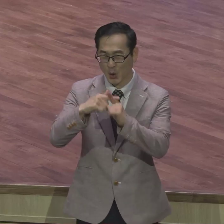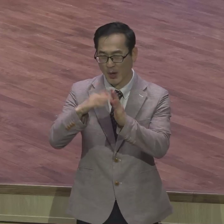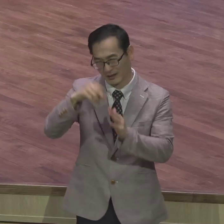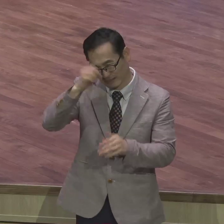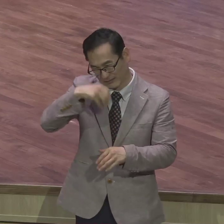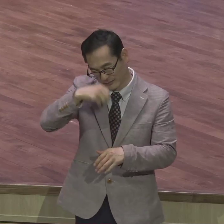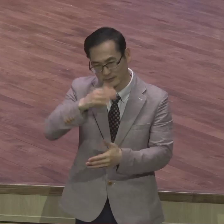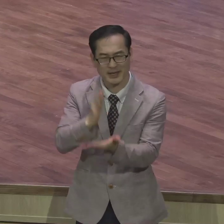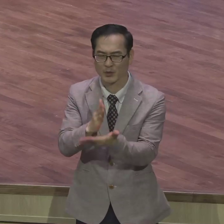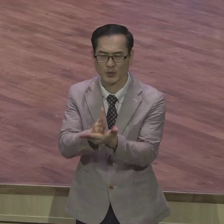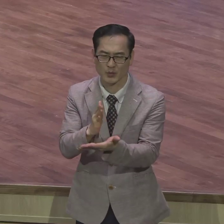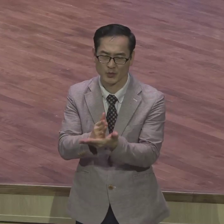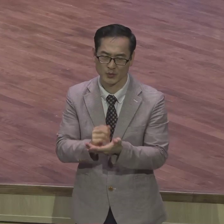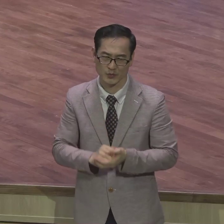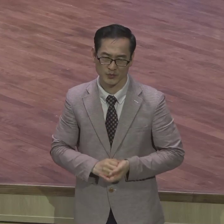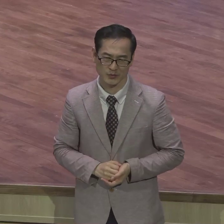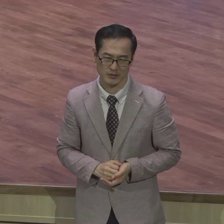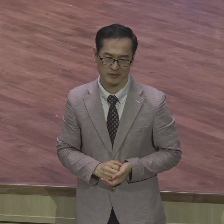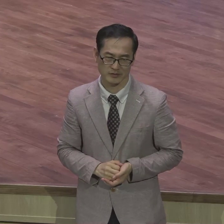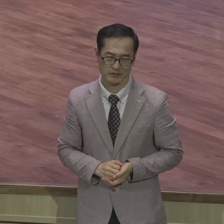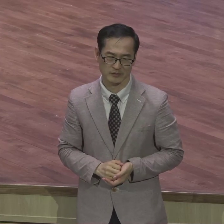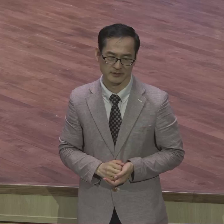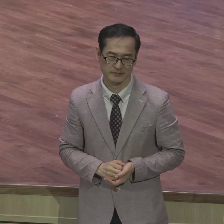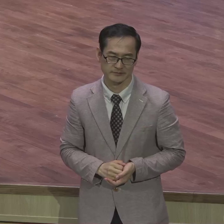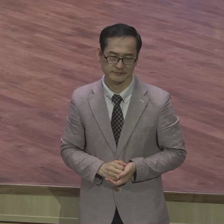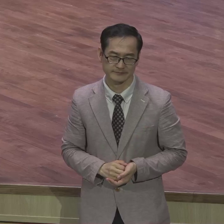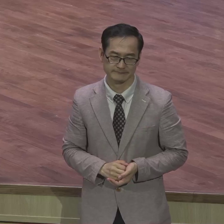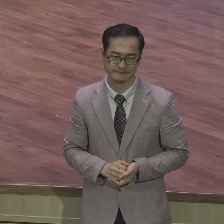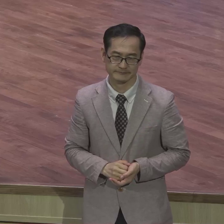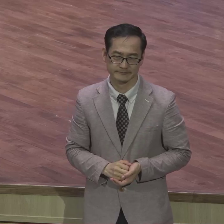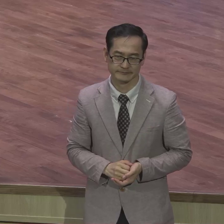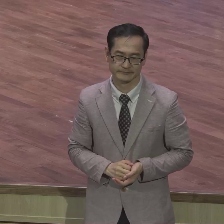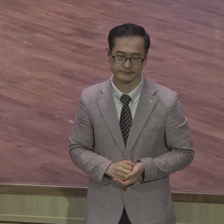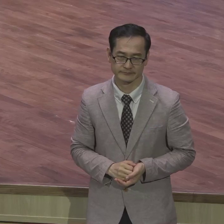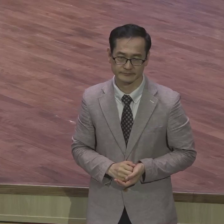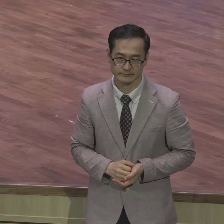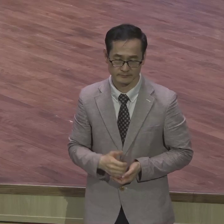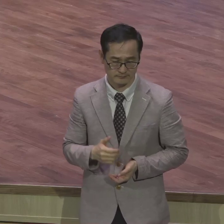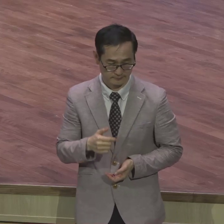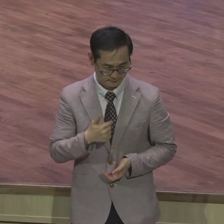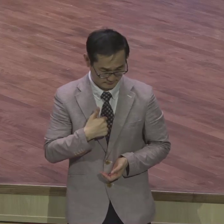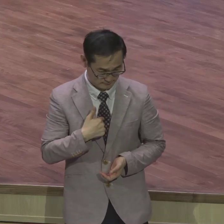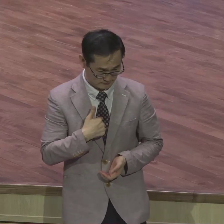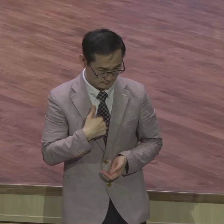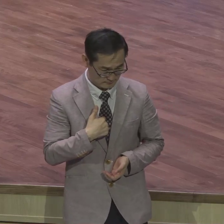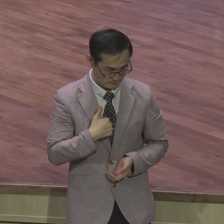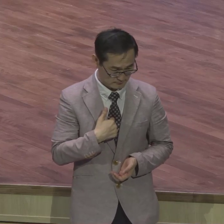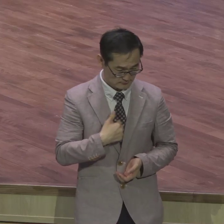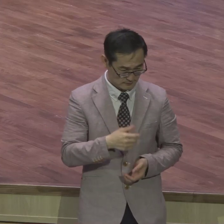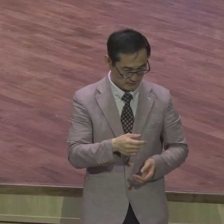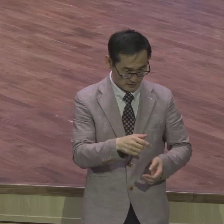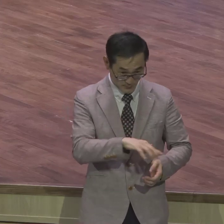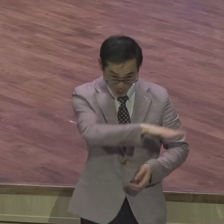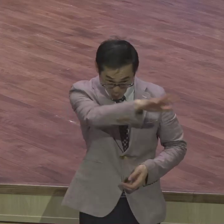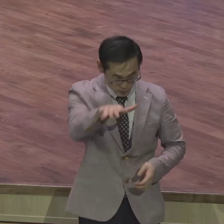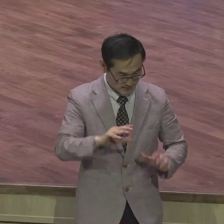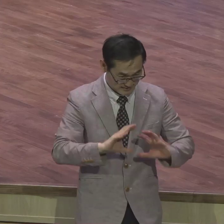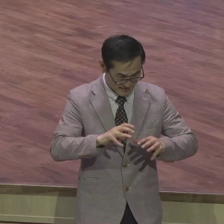예수님께서 너희는 가서 모든 족속으로 제자삼으라 그랬지 제자삼으라 그랬지 구원